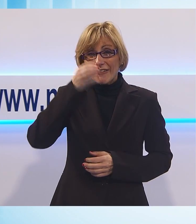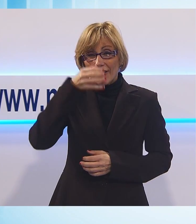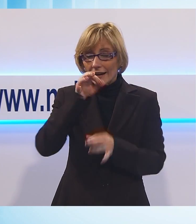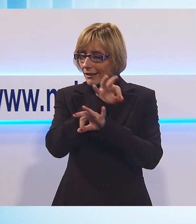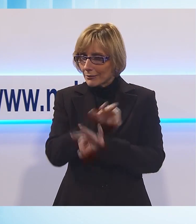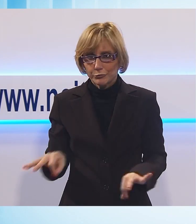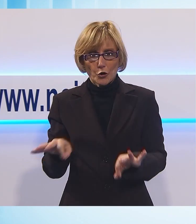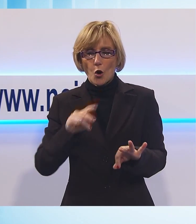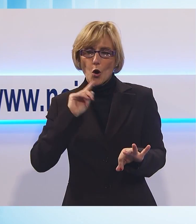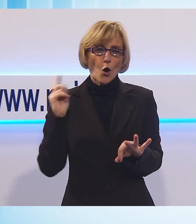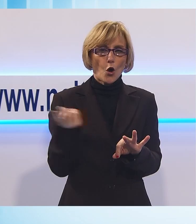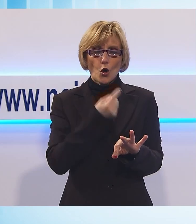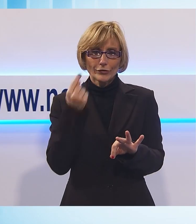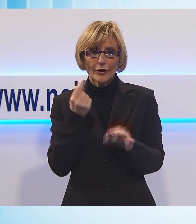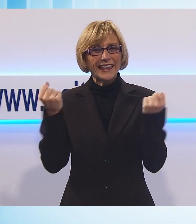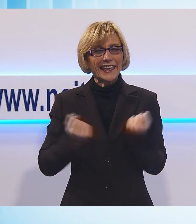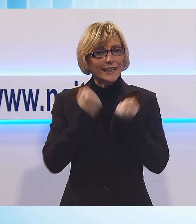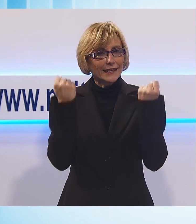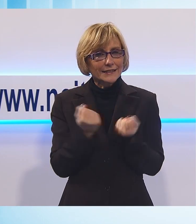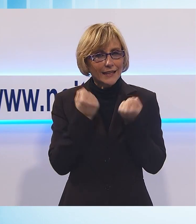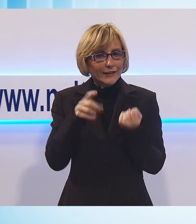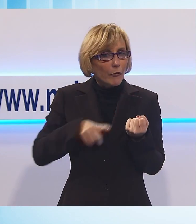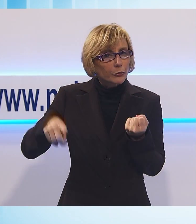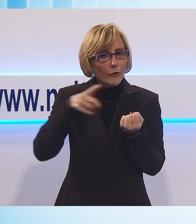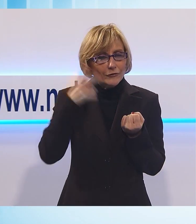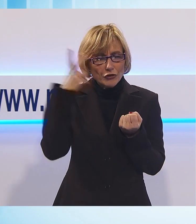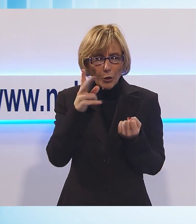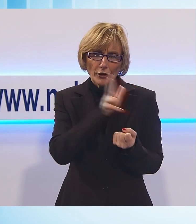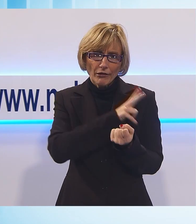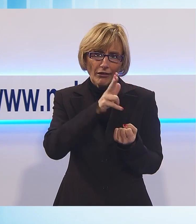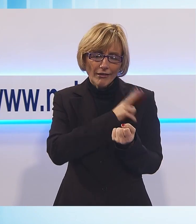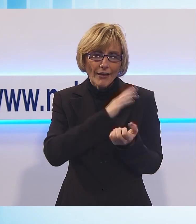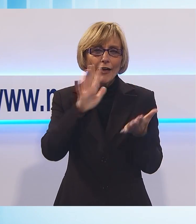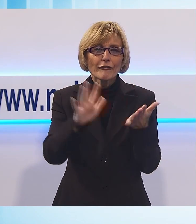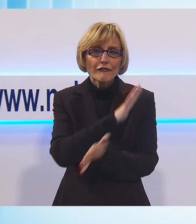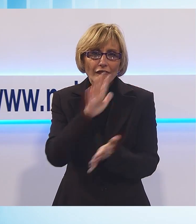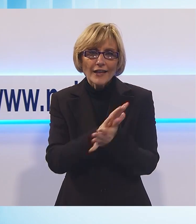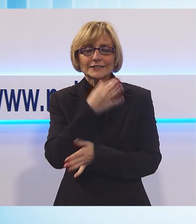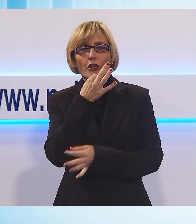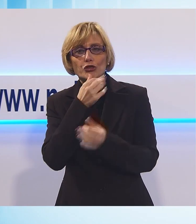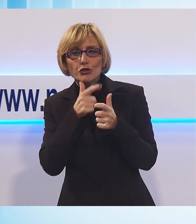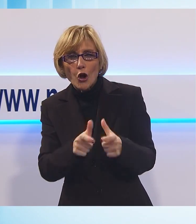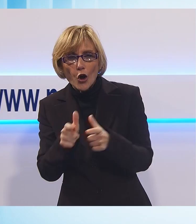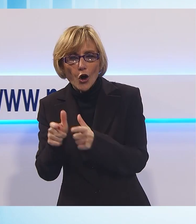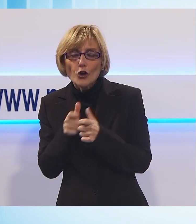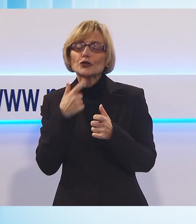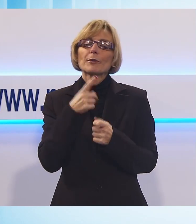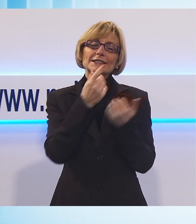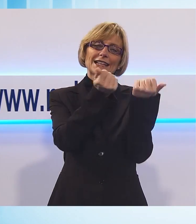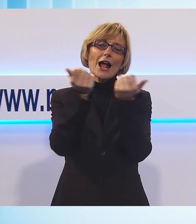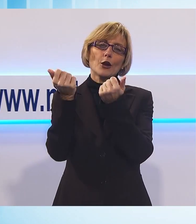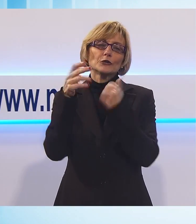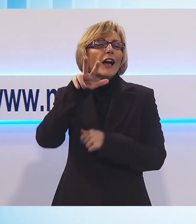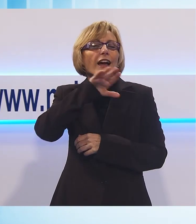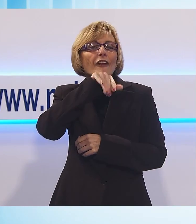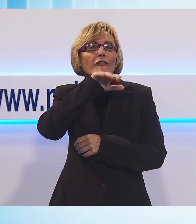moltissime le iniziative in tutta la provincia di Lucca, feste dolci per salutare l'arrivo della vecchina sulla